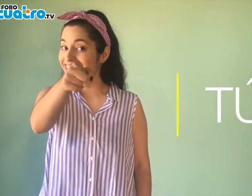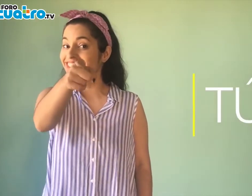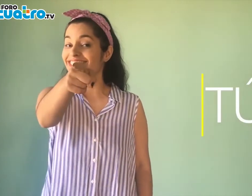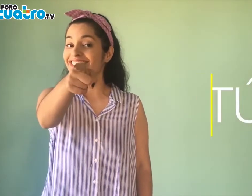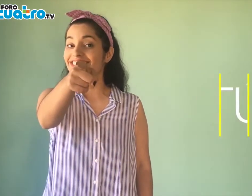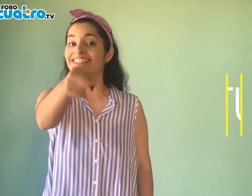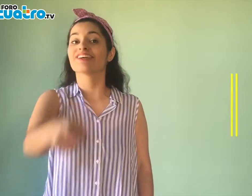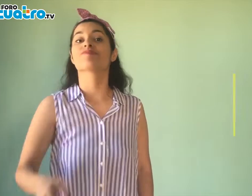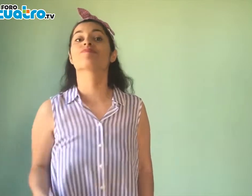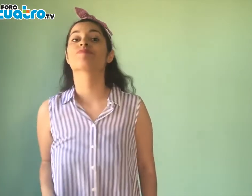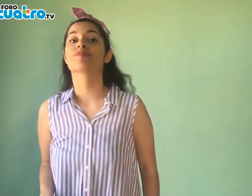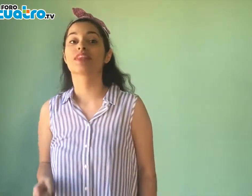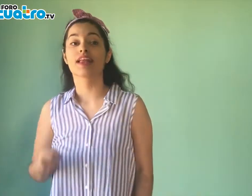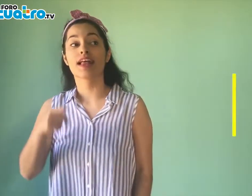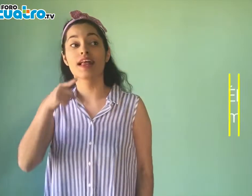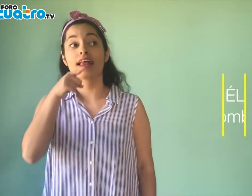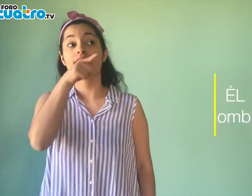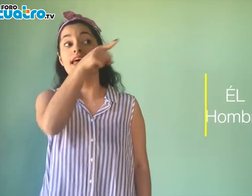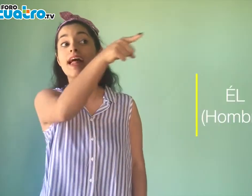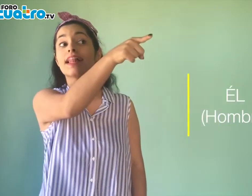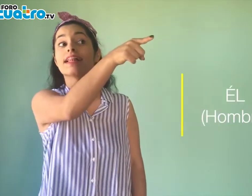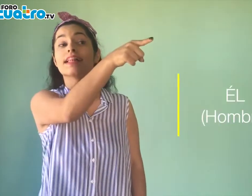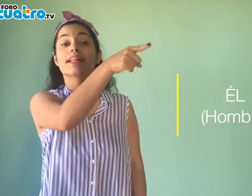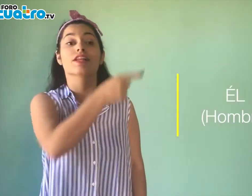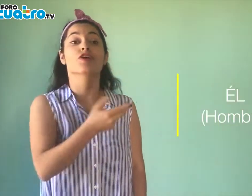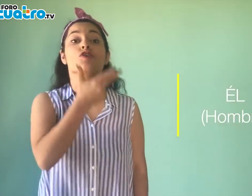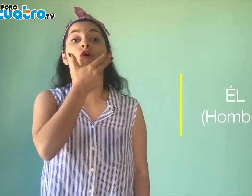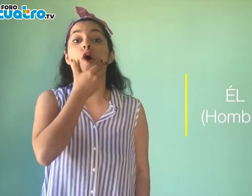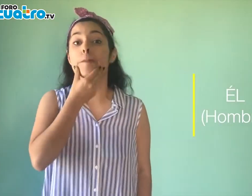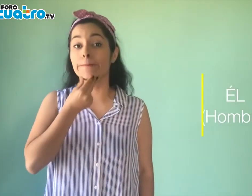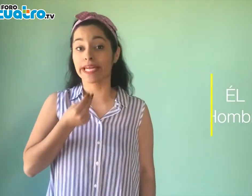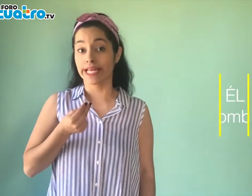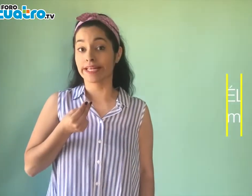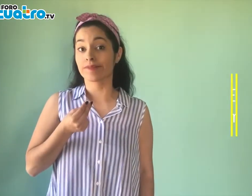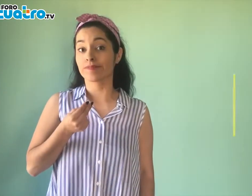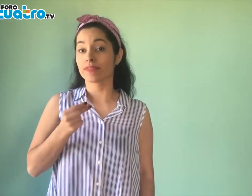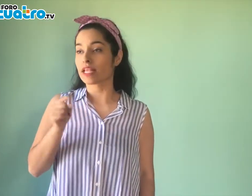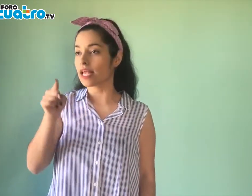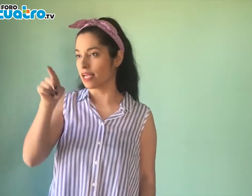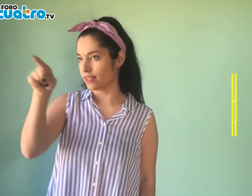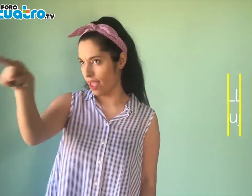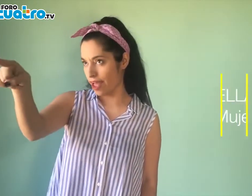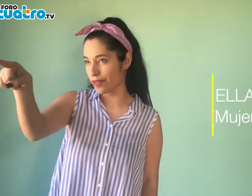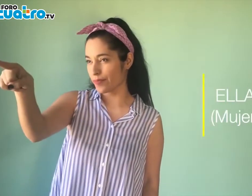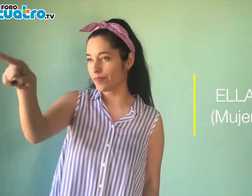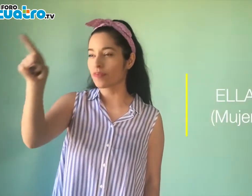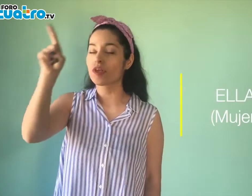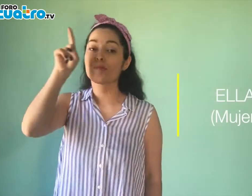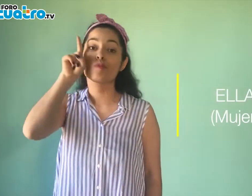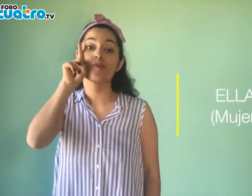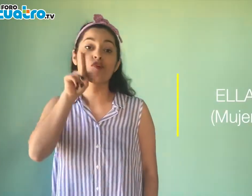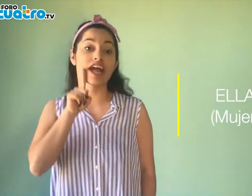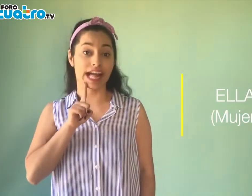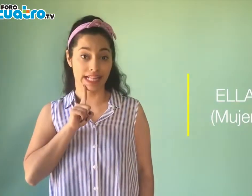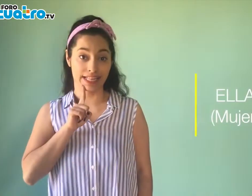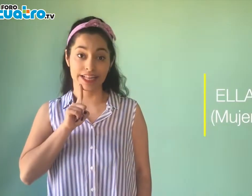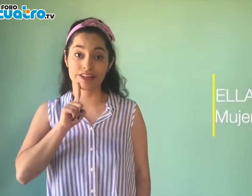comunicar. Hay un tiempo al que nos podamos ir adaptando para aprender esta lengua de señas, pero la verdad es que con práctica